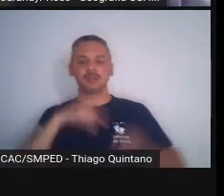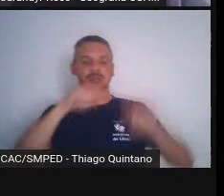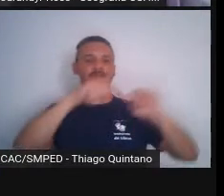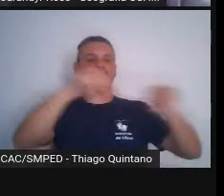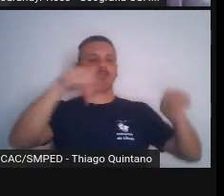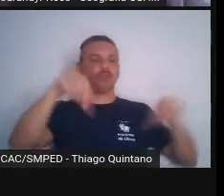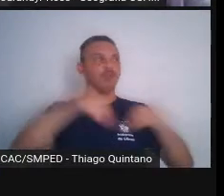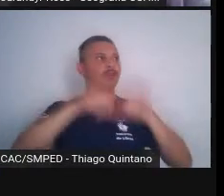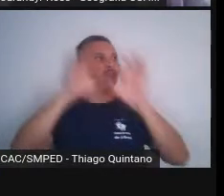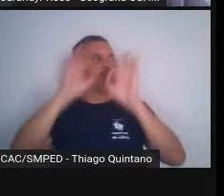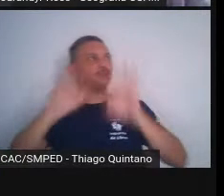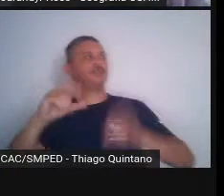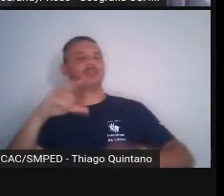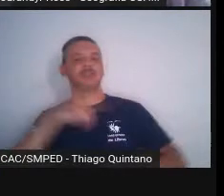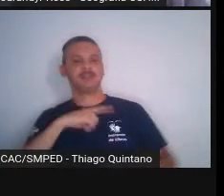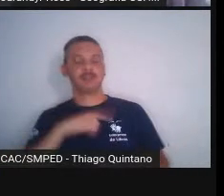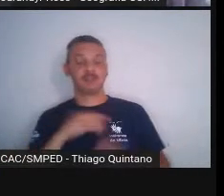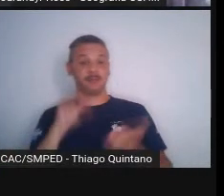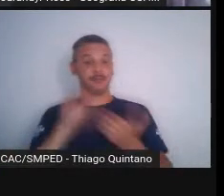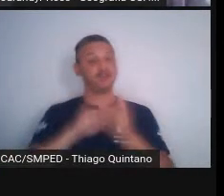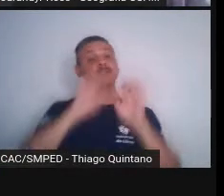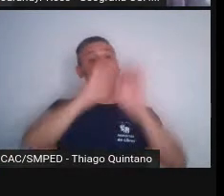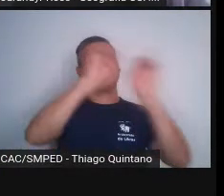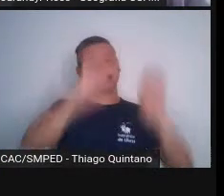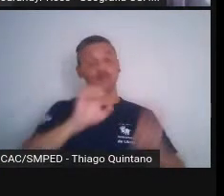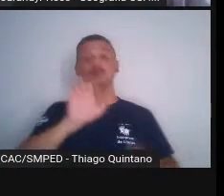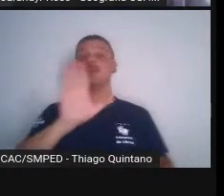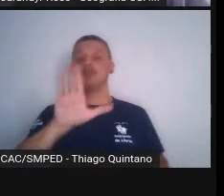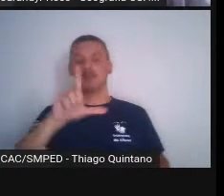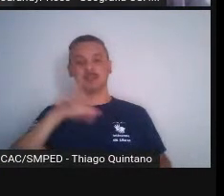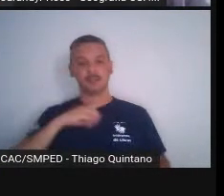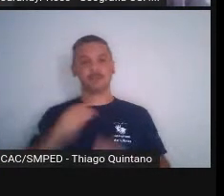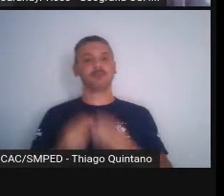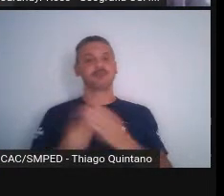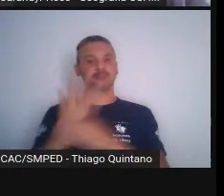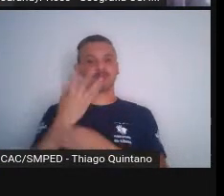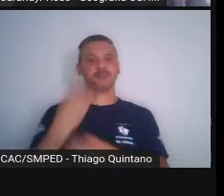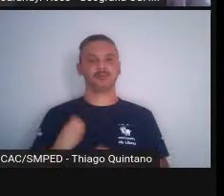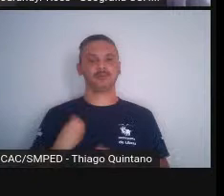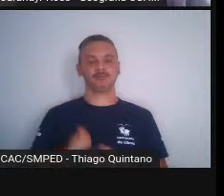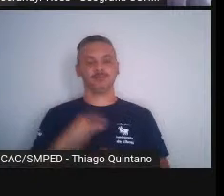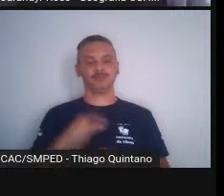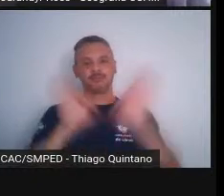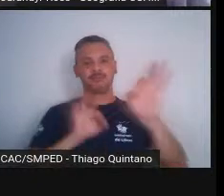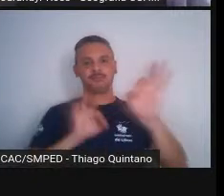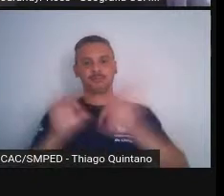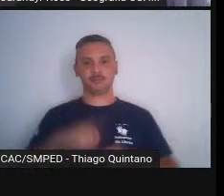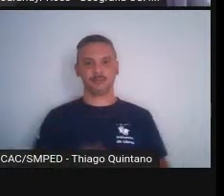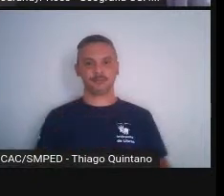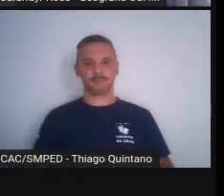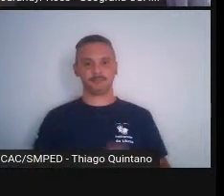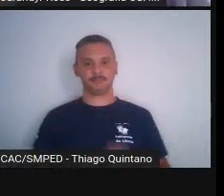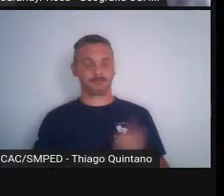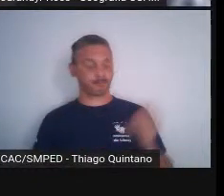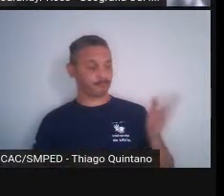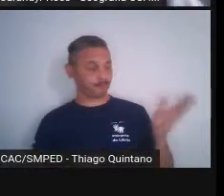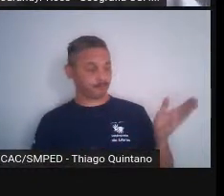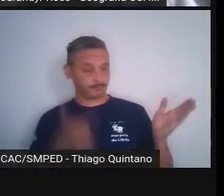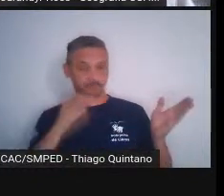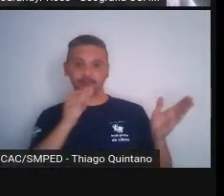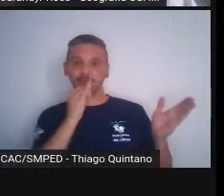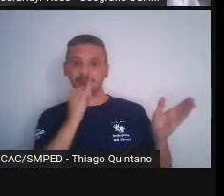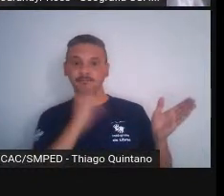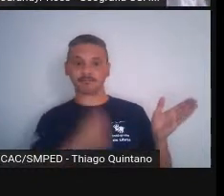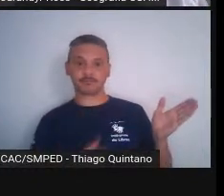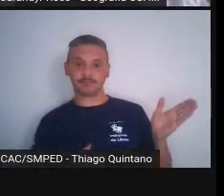tá? Sem infraestrutura, mas estão ali, foram implantados, não foram invadidos, né? Outro exemplo. Olha aqui,